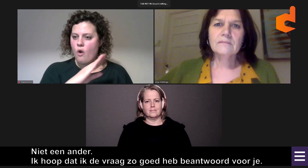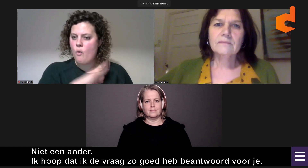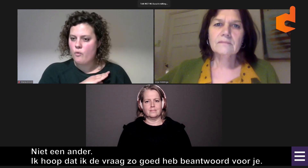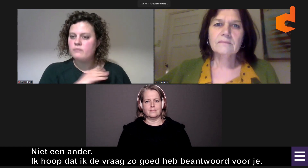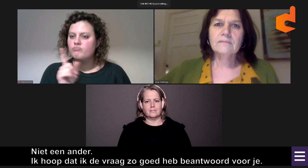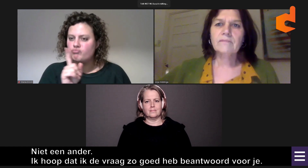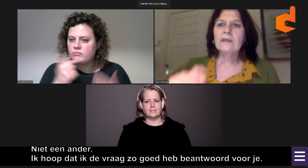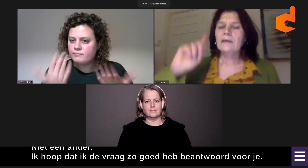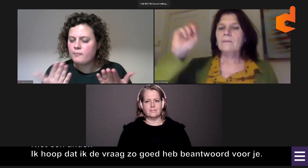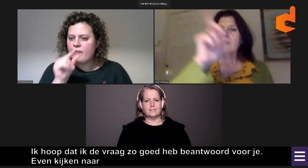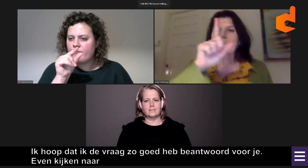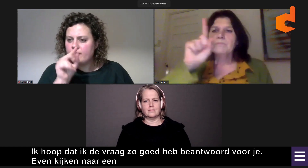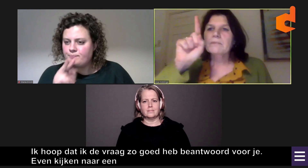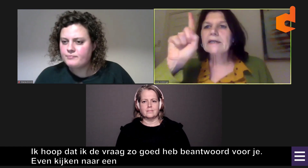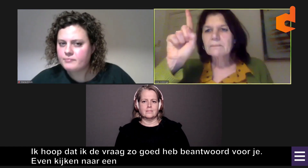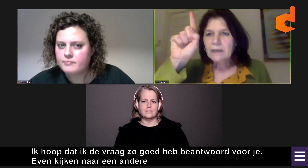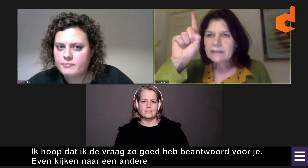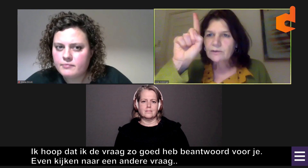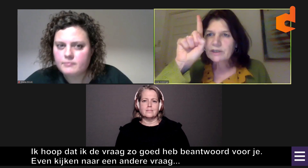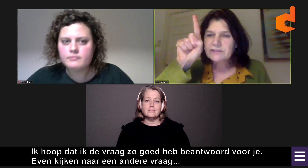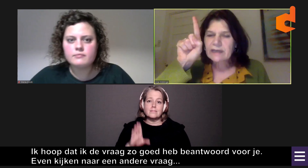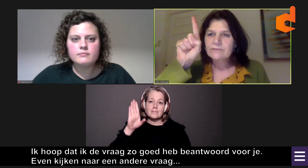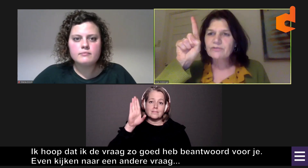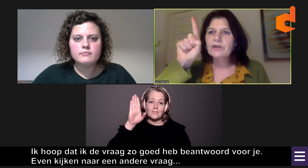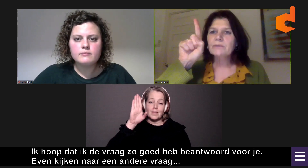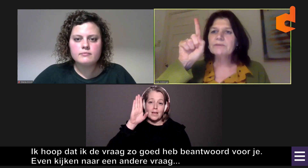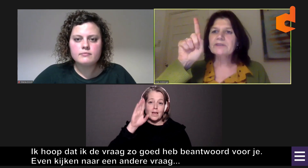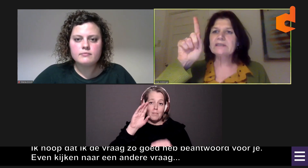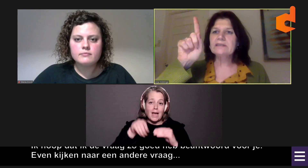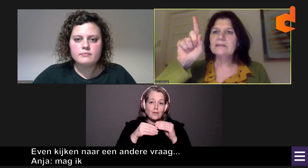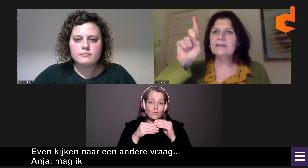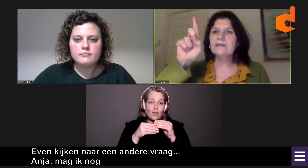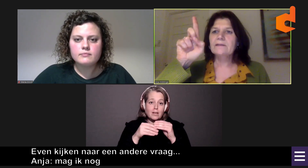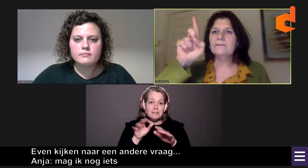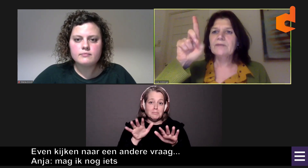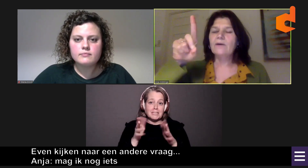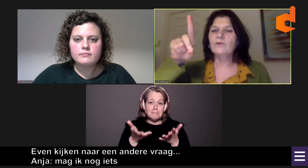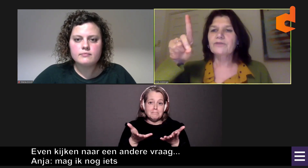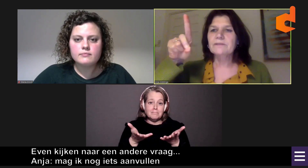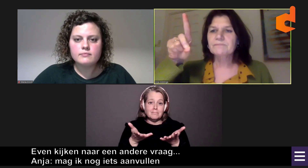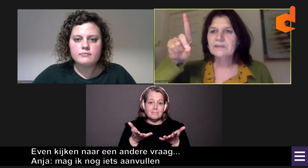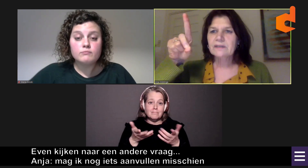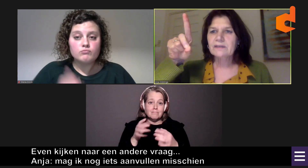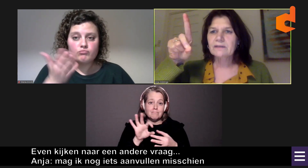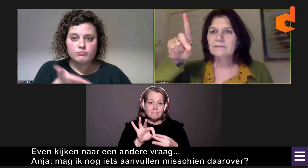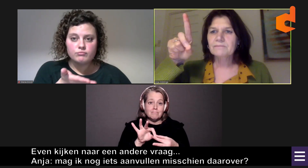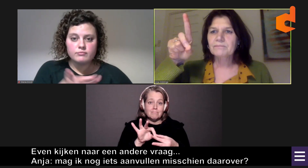Even kijken naar een andere vraag. Mag ik nog iets aanvullen? Misschien daarover.